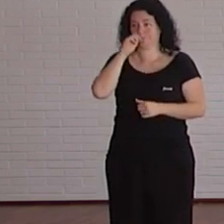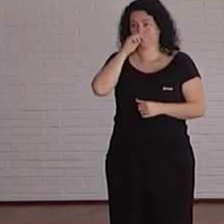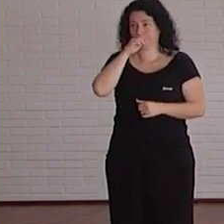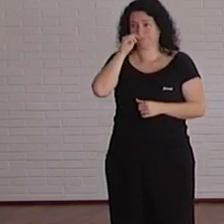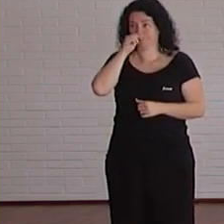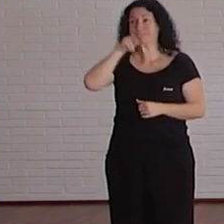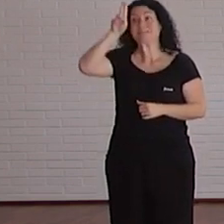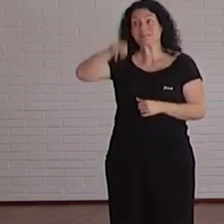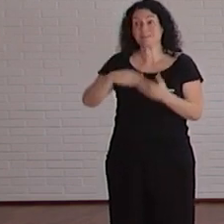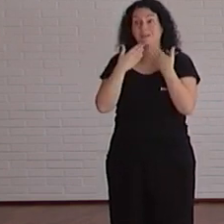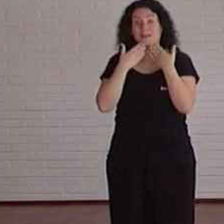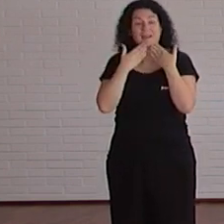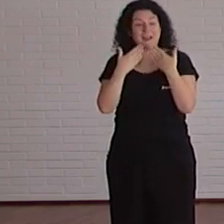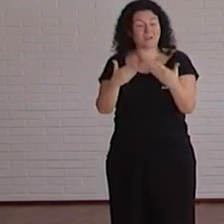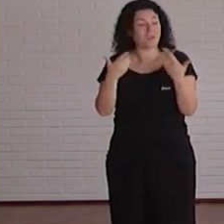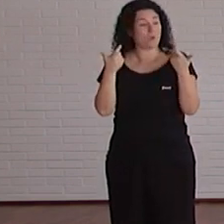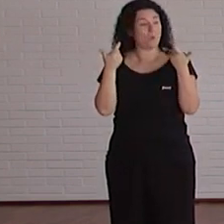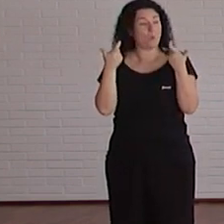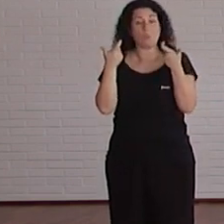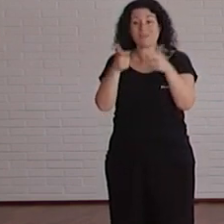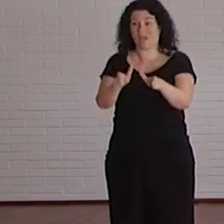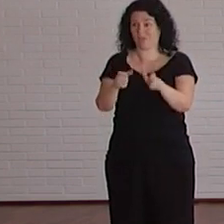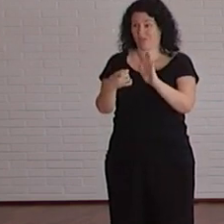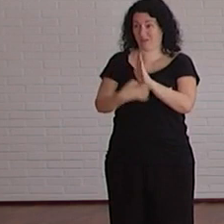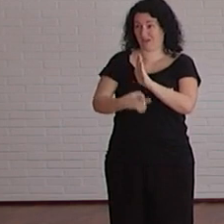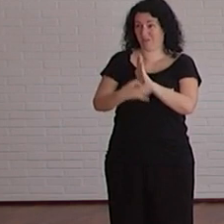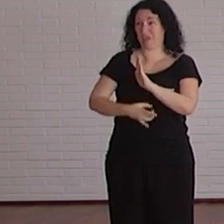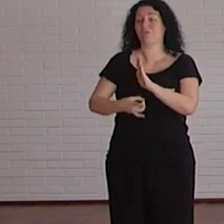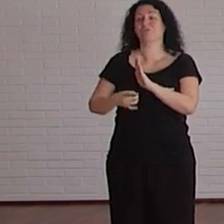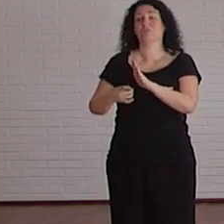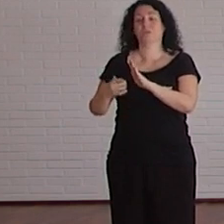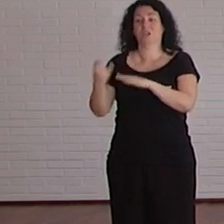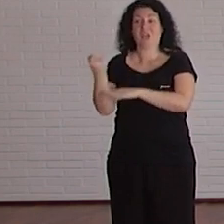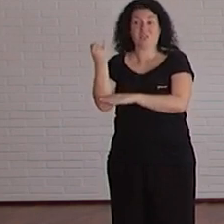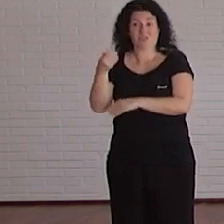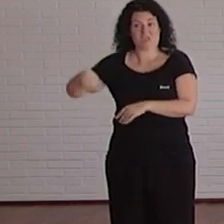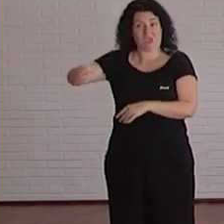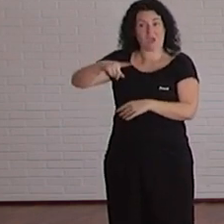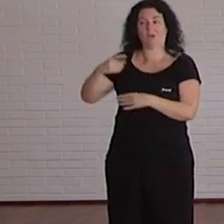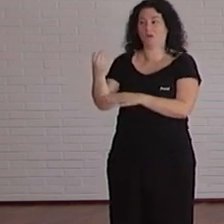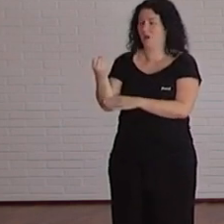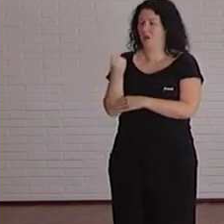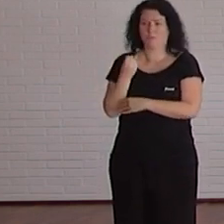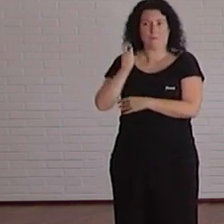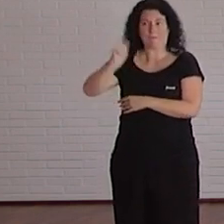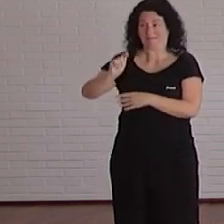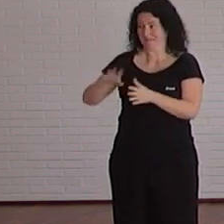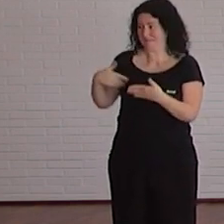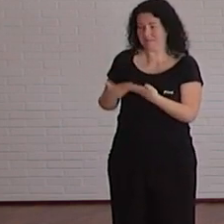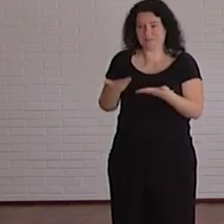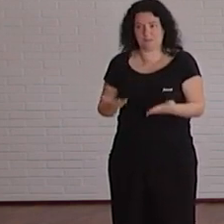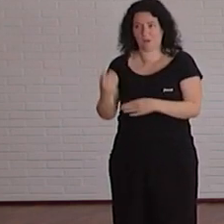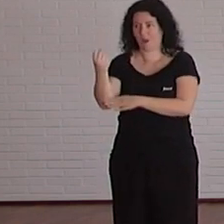También agradecer a la Unidad Técnica de Calidad y a Gerencia el apoyo que nos han mostrado durante todos estos meses porque